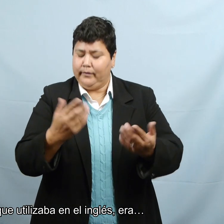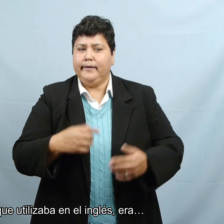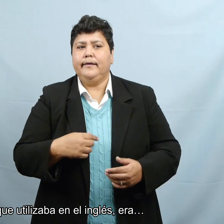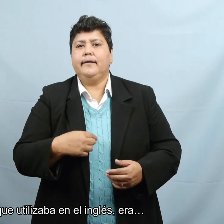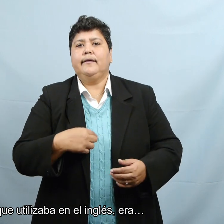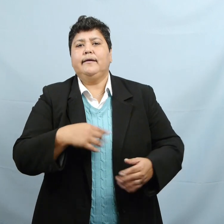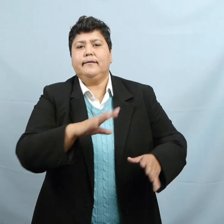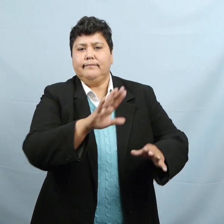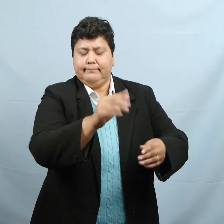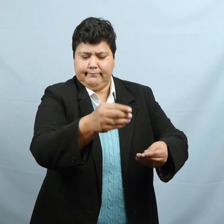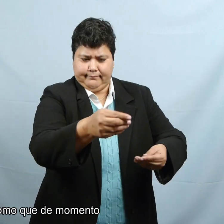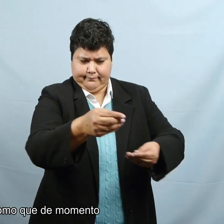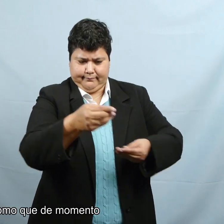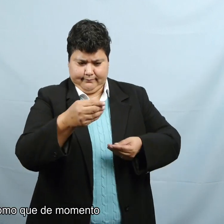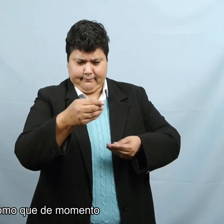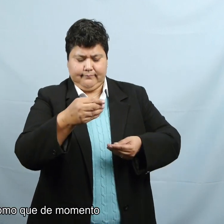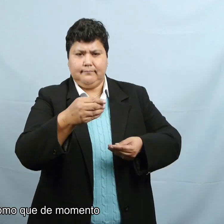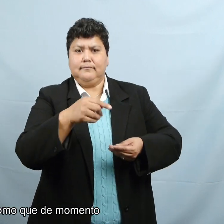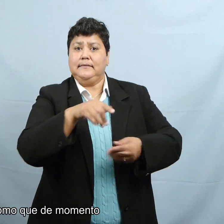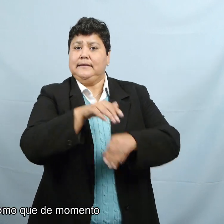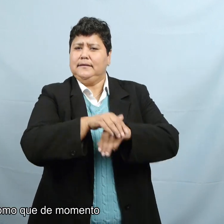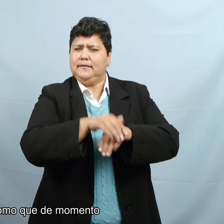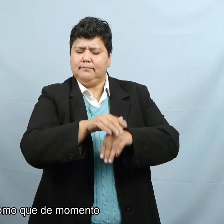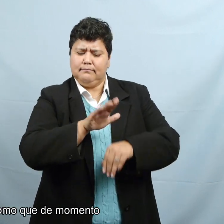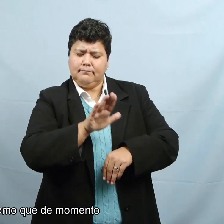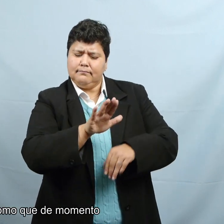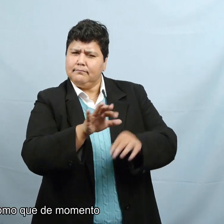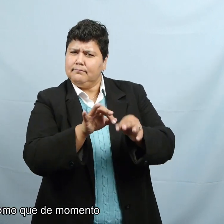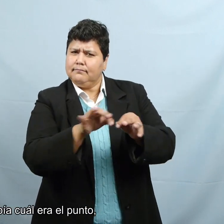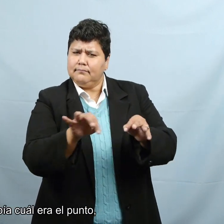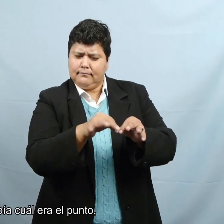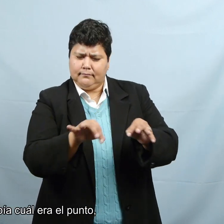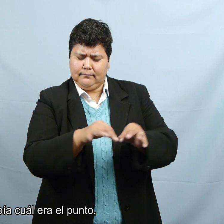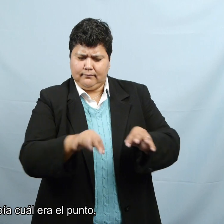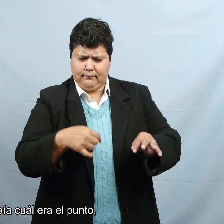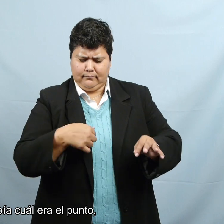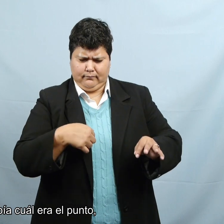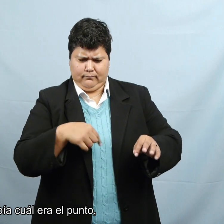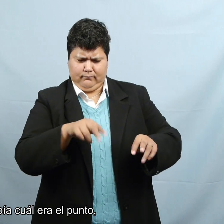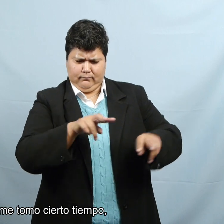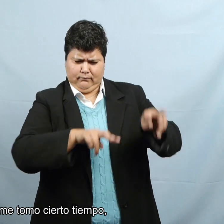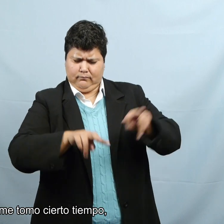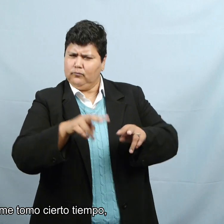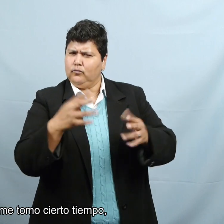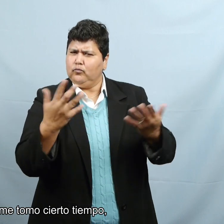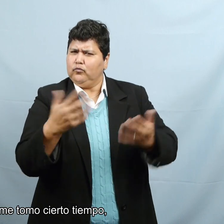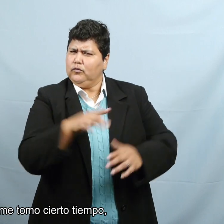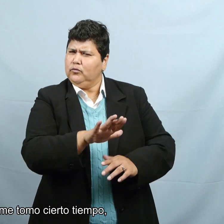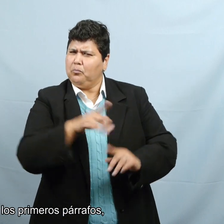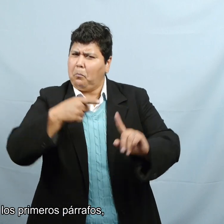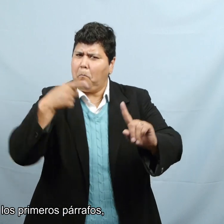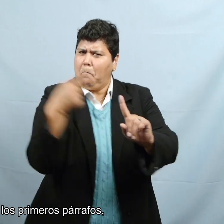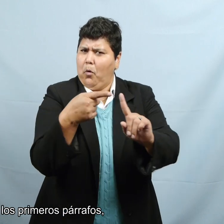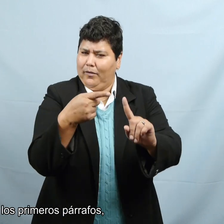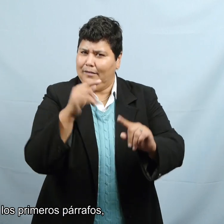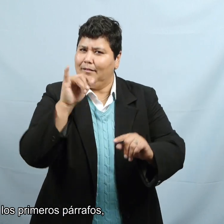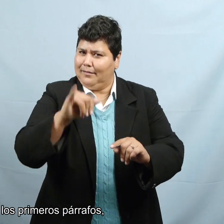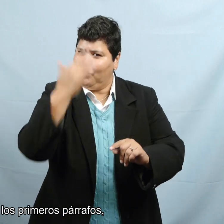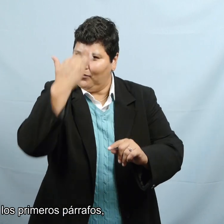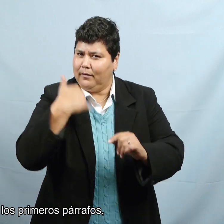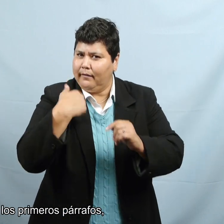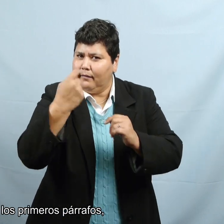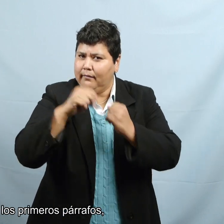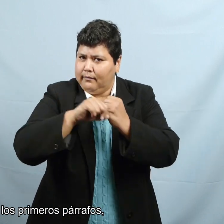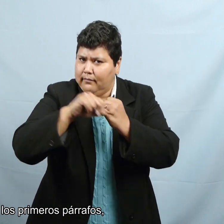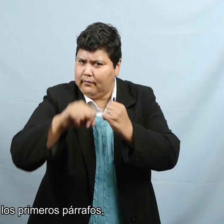como que de momento no sabía cuál era el punto. Y por eso me tomó cierto tiempo leer